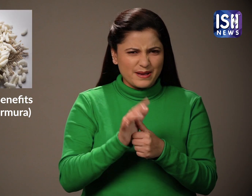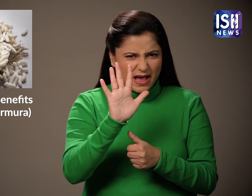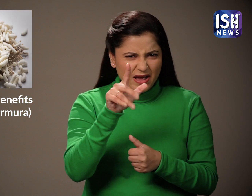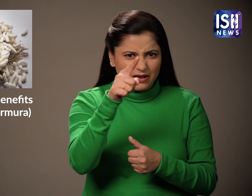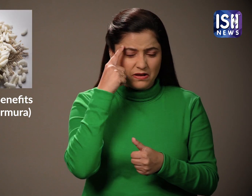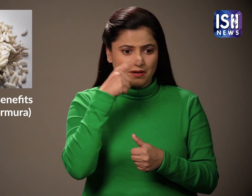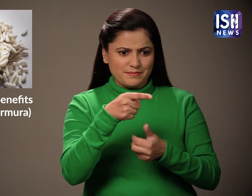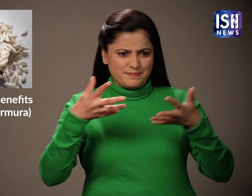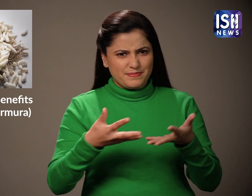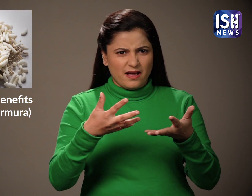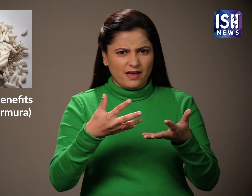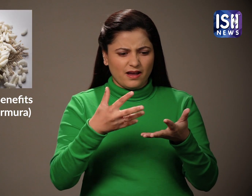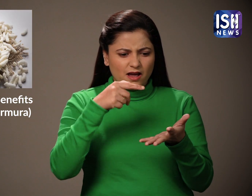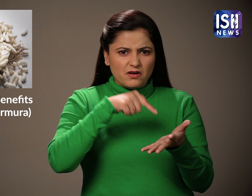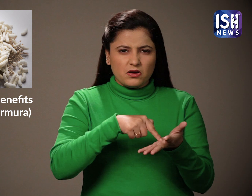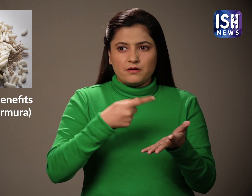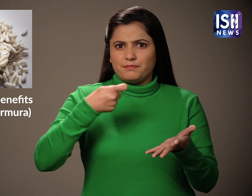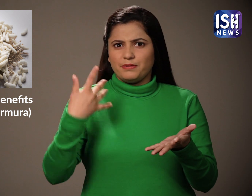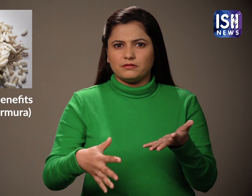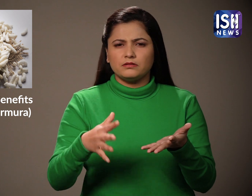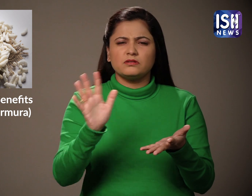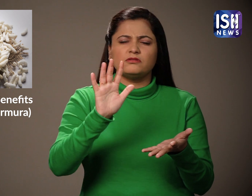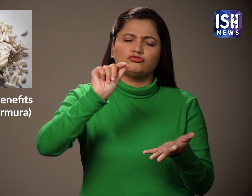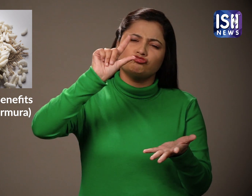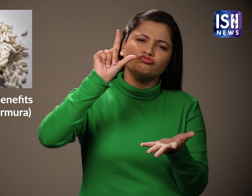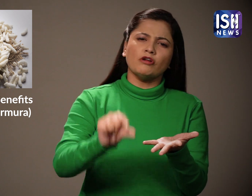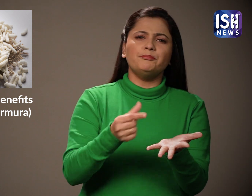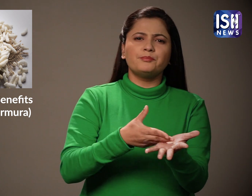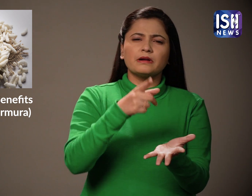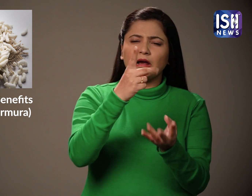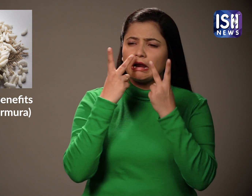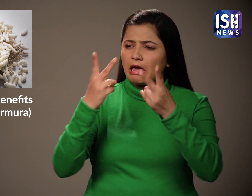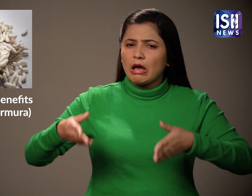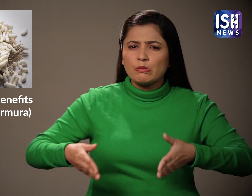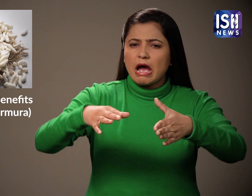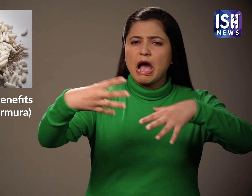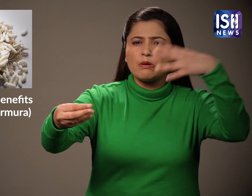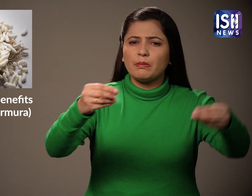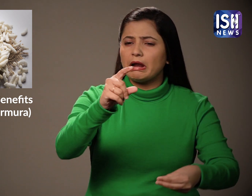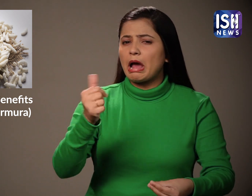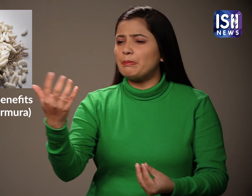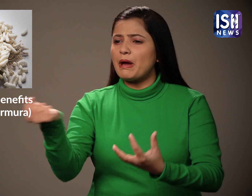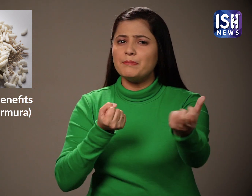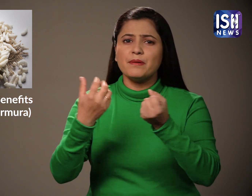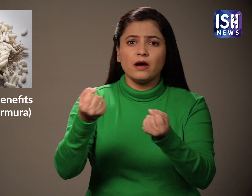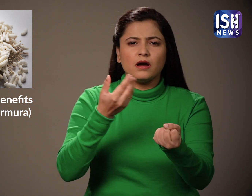रही हूँ ये मत सोचिए कि ये महंगा होता है आप इसे सड़क किनारे विकृता से सस्ते में खरीच सकते